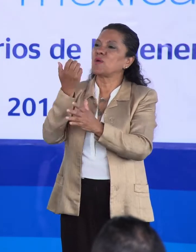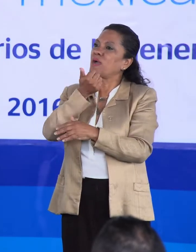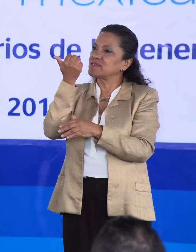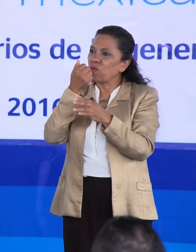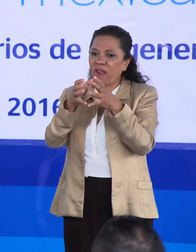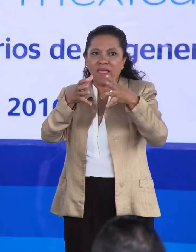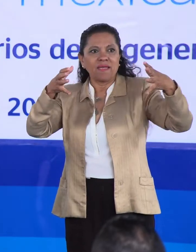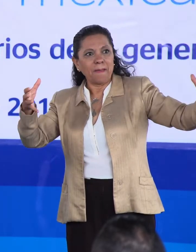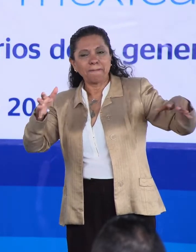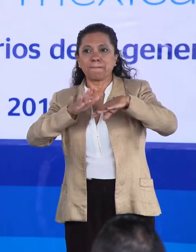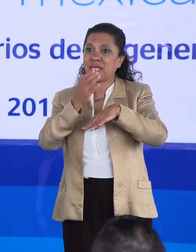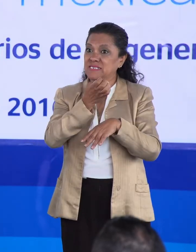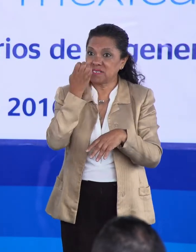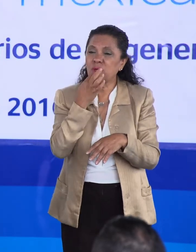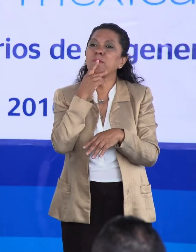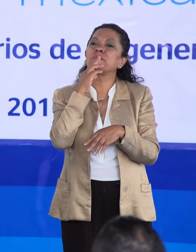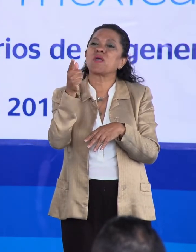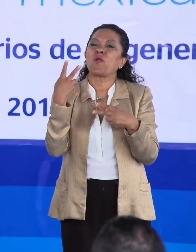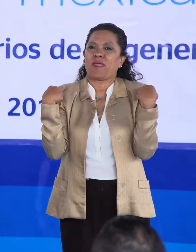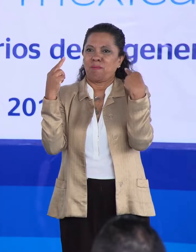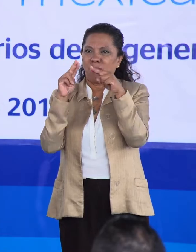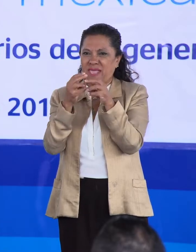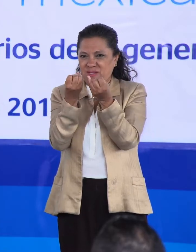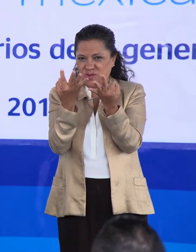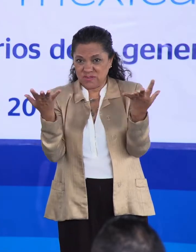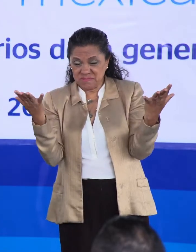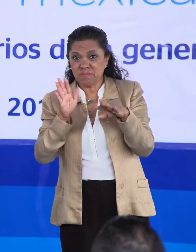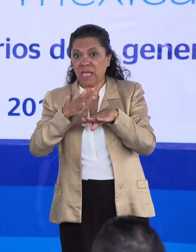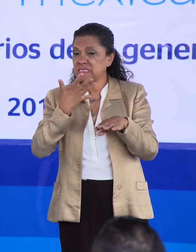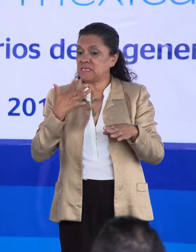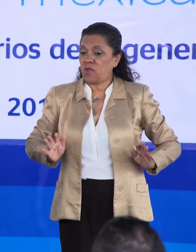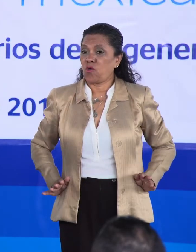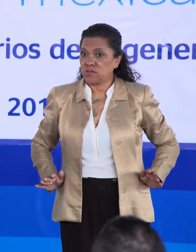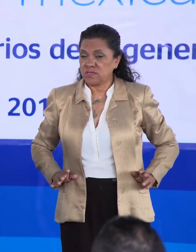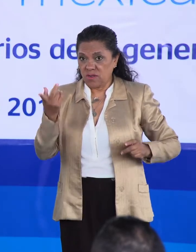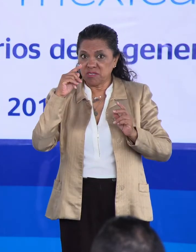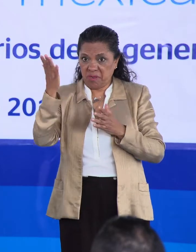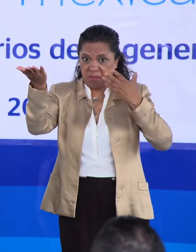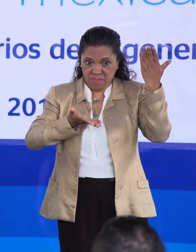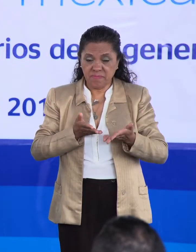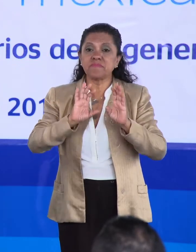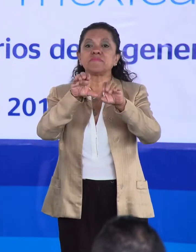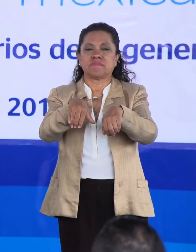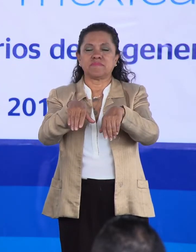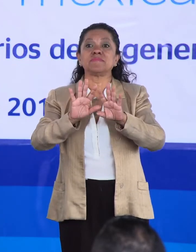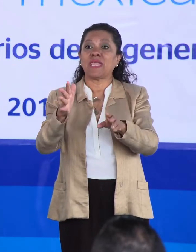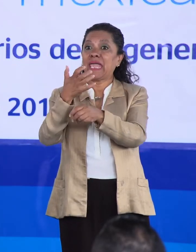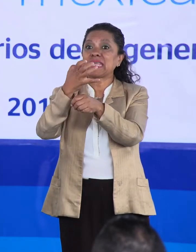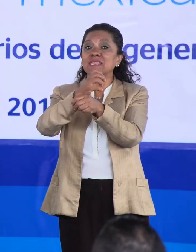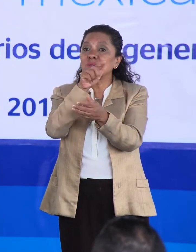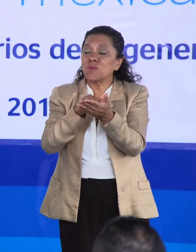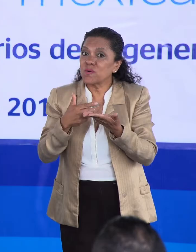ampliar nuevos planteles, mejorar la planta educativa y tener condiciones de recibir. En el quinto lugar,